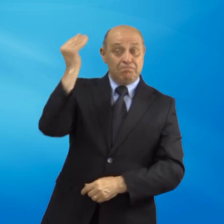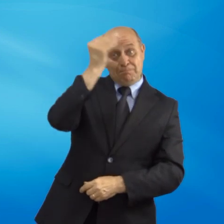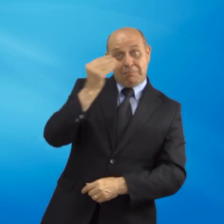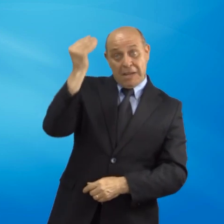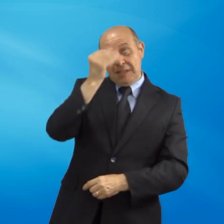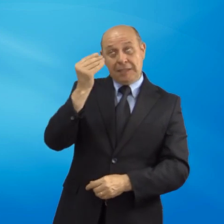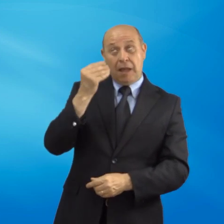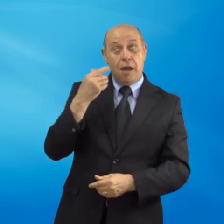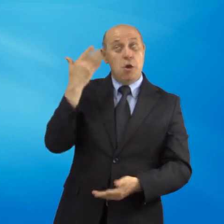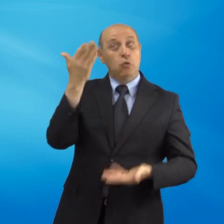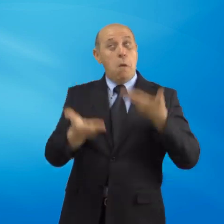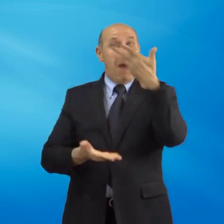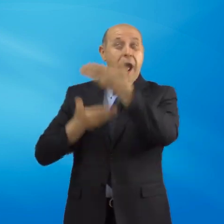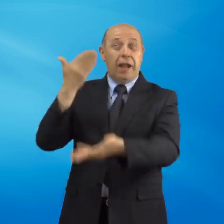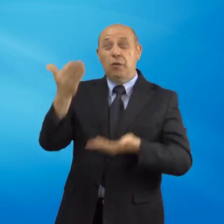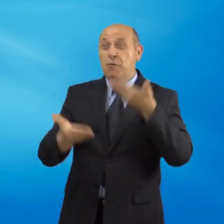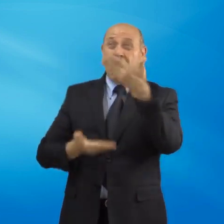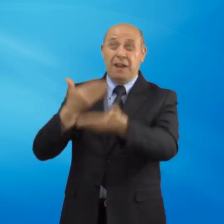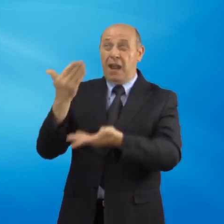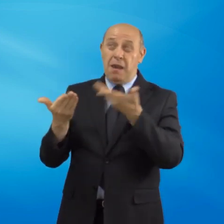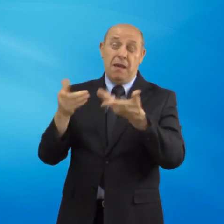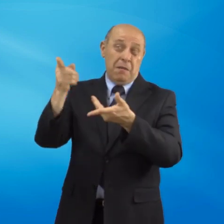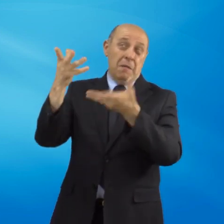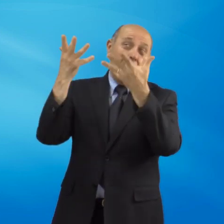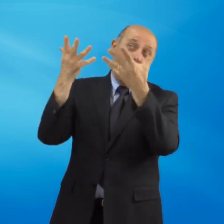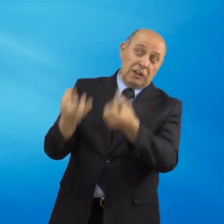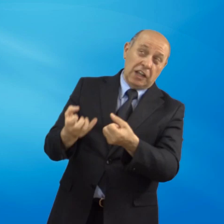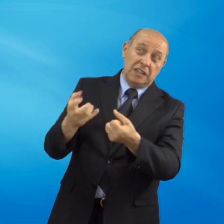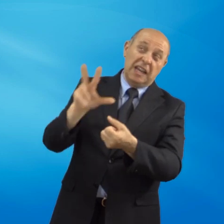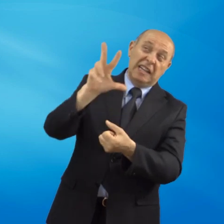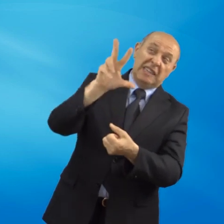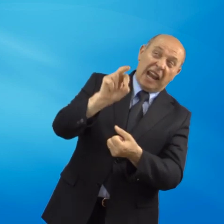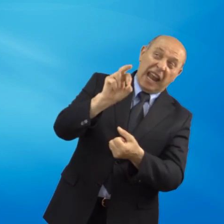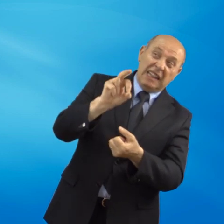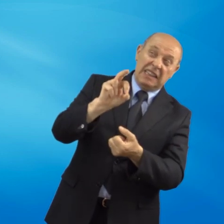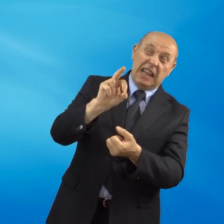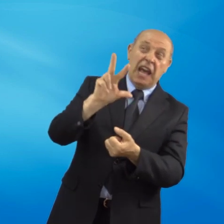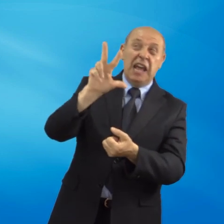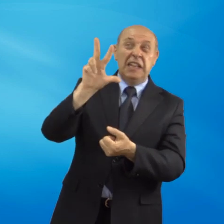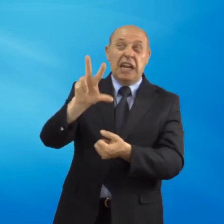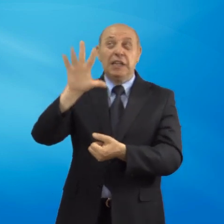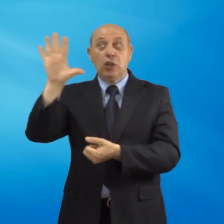accolte tra le 30 e le 35 mila domande.